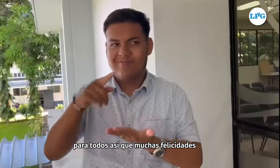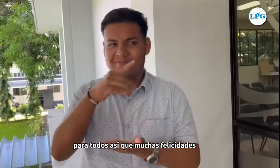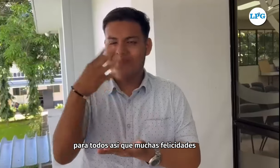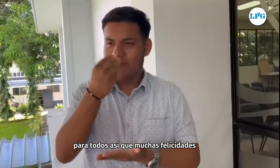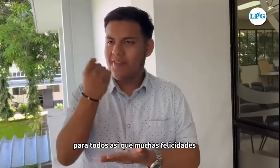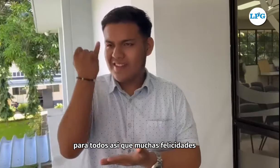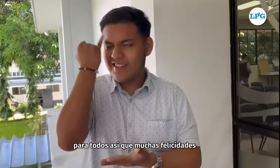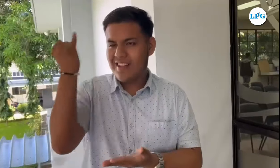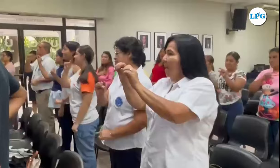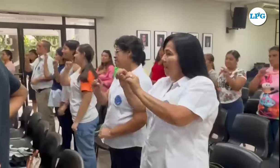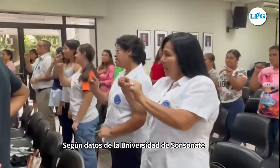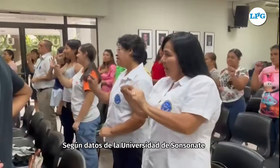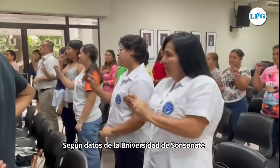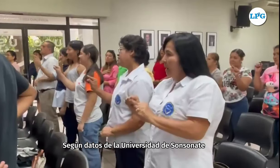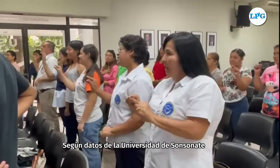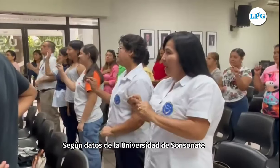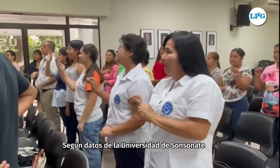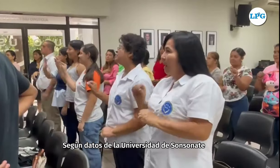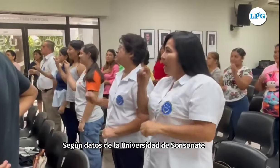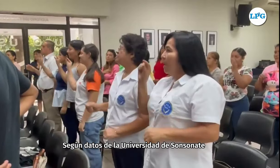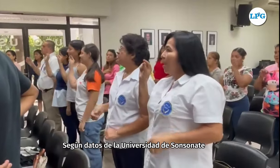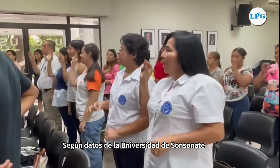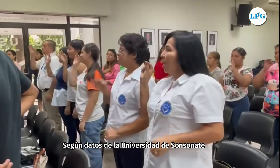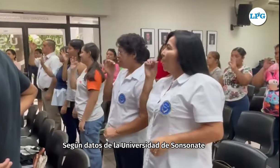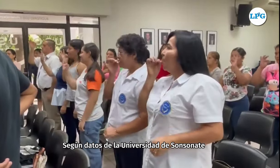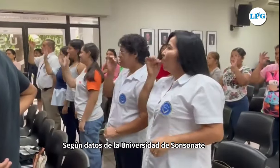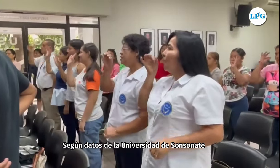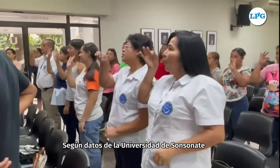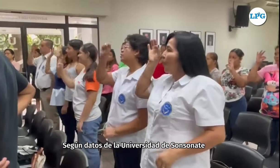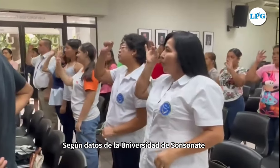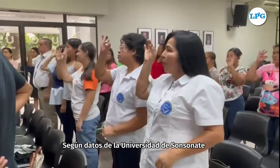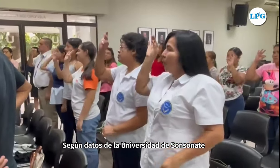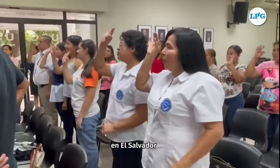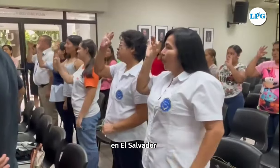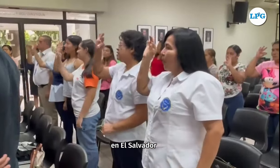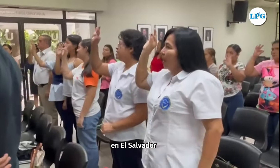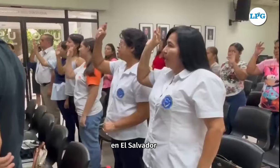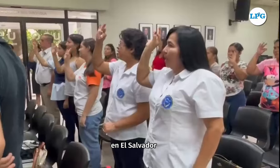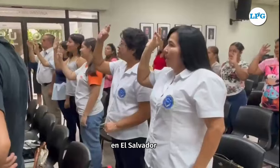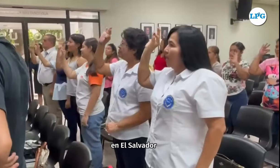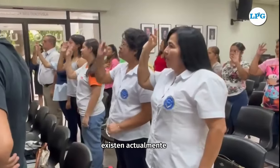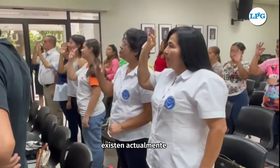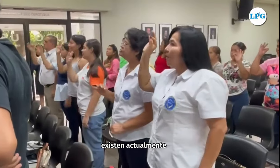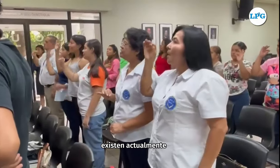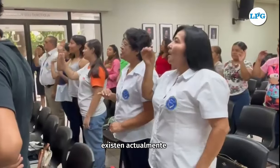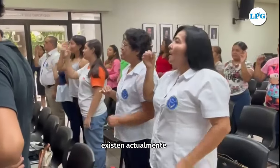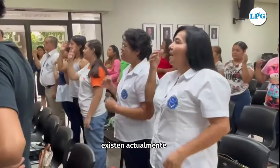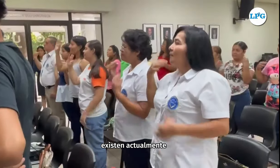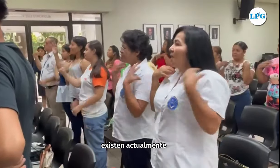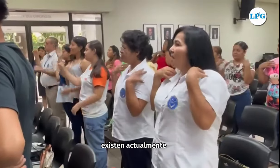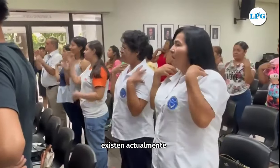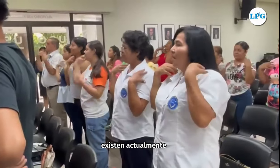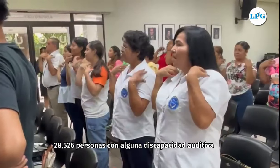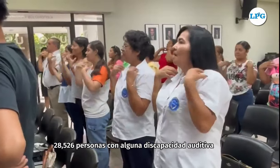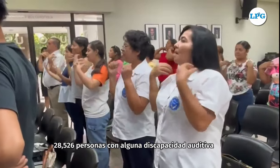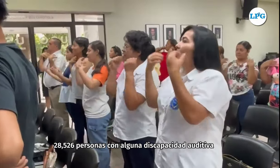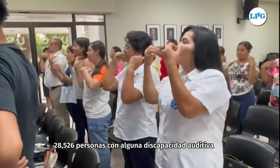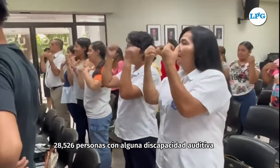felicidades. Según datos de la Universidad de Sonsonate, en El Salvador, existen actualmente 28